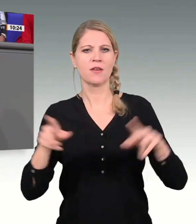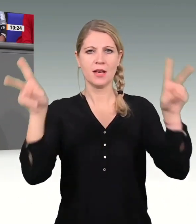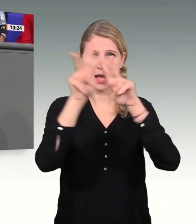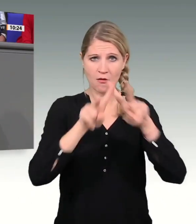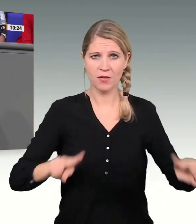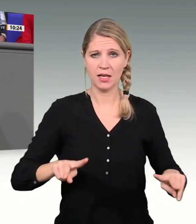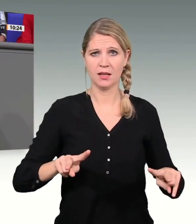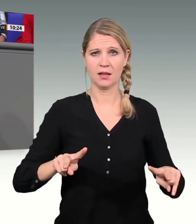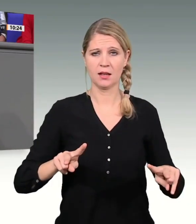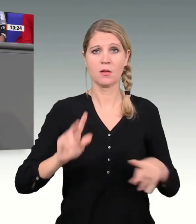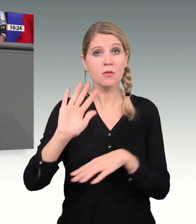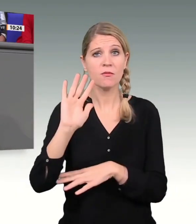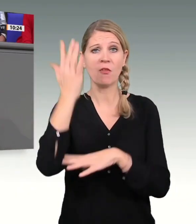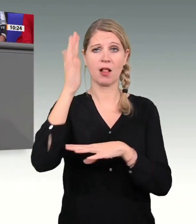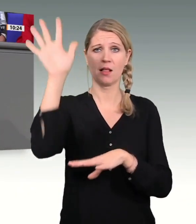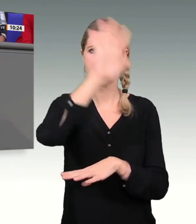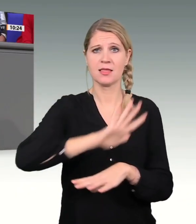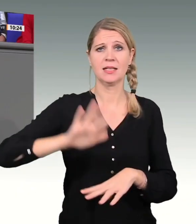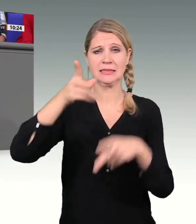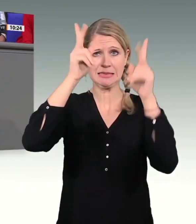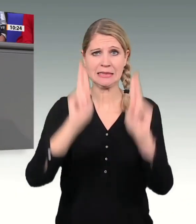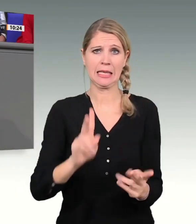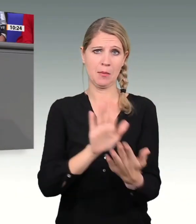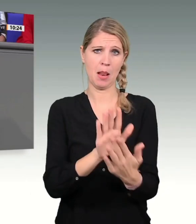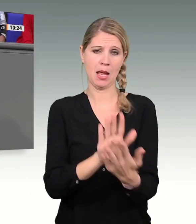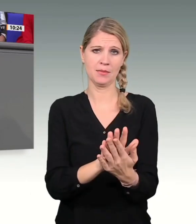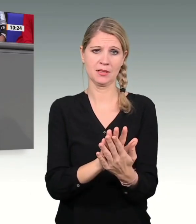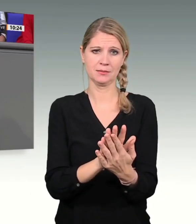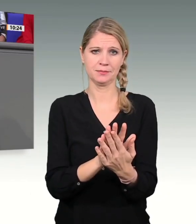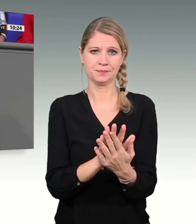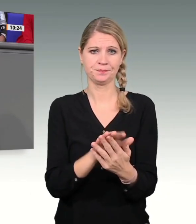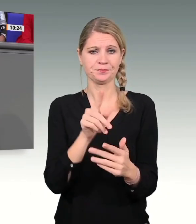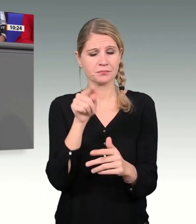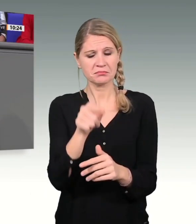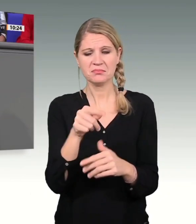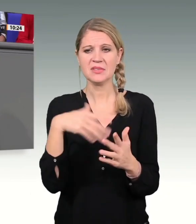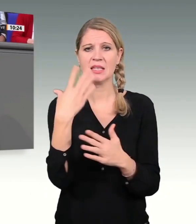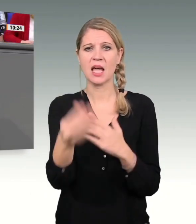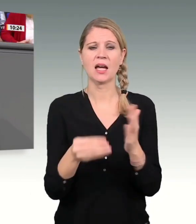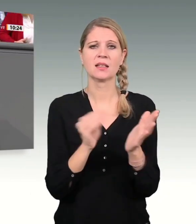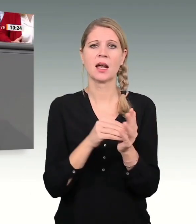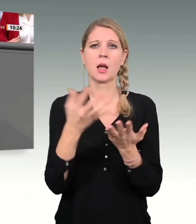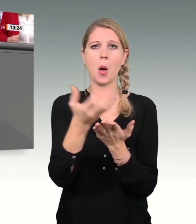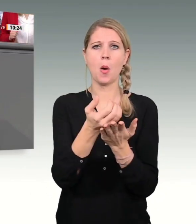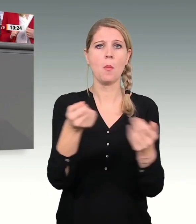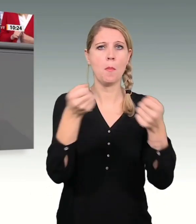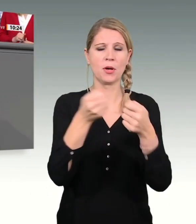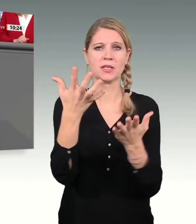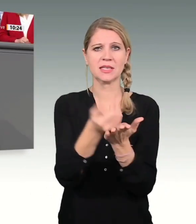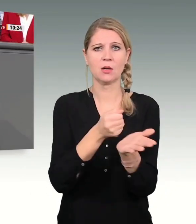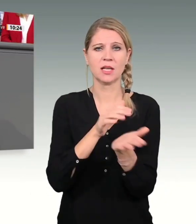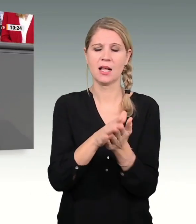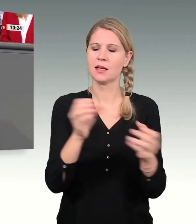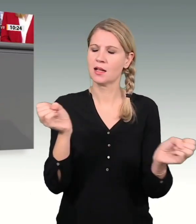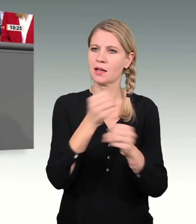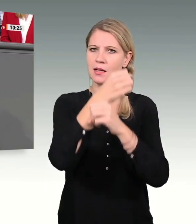wird. Zum Abschluss, meine Damen und Herren, mit diesem Nachtrag zum Bundeshaushalt setzen wir klare Impulse für das Land.